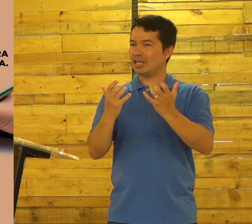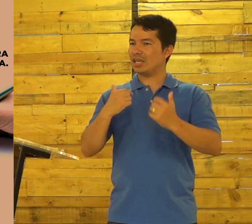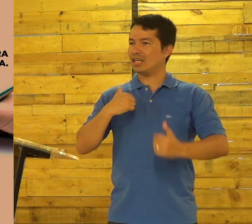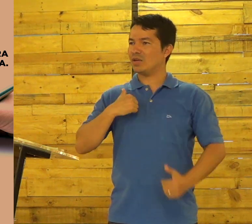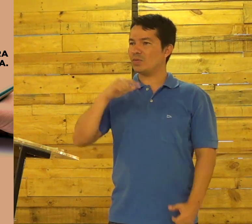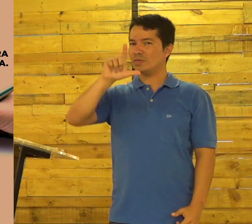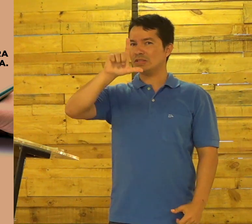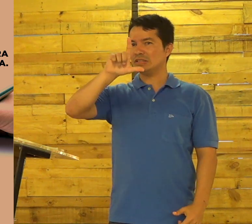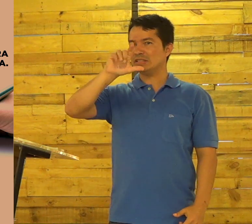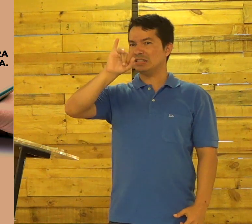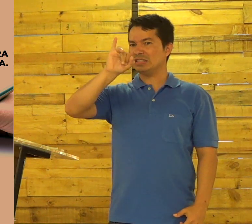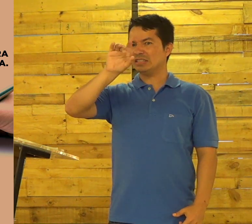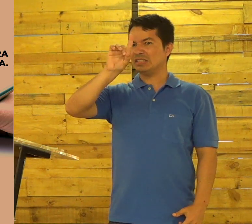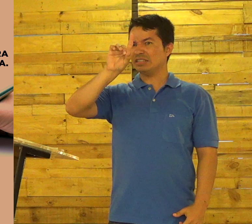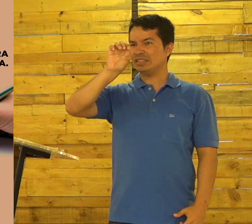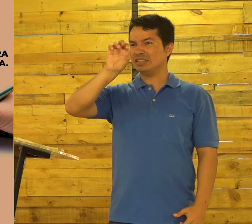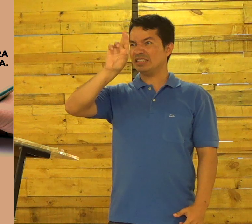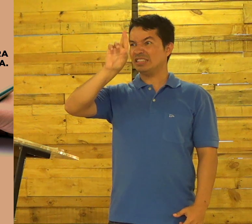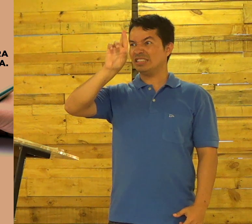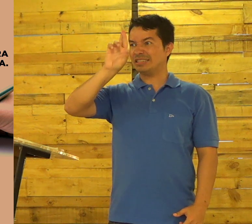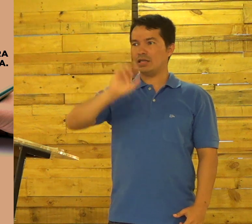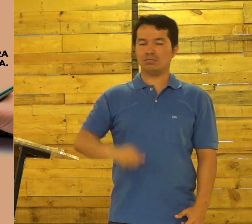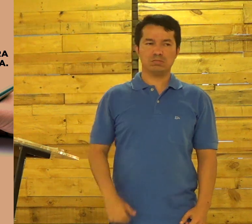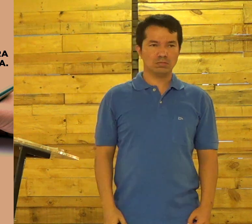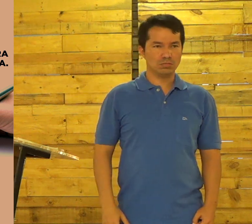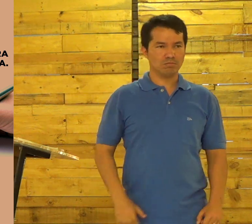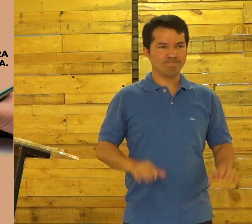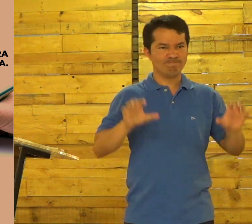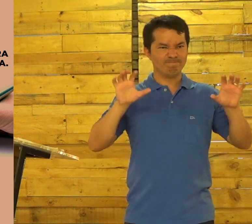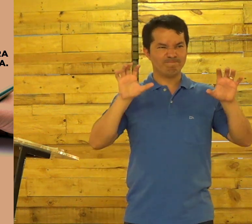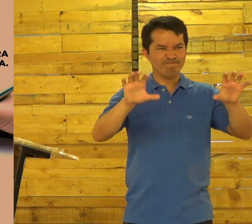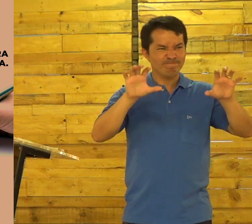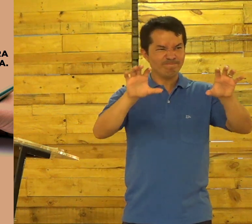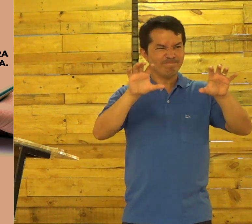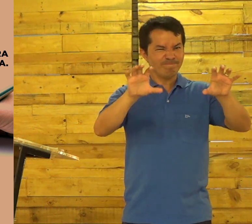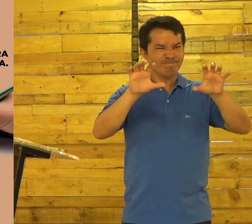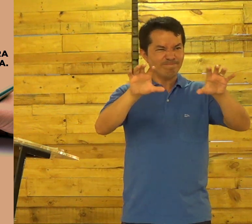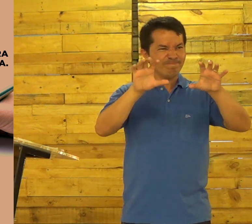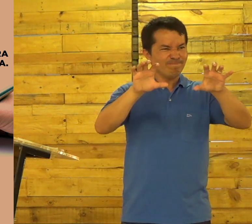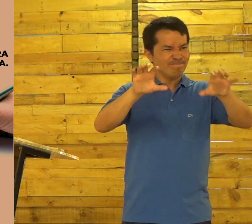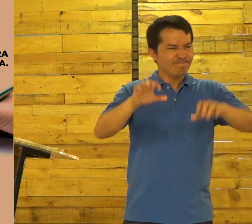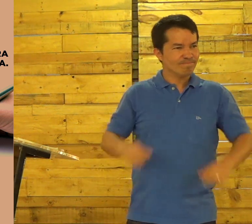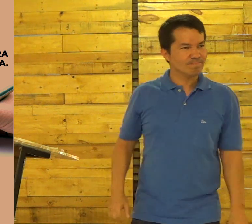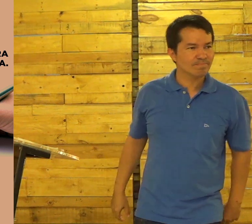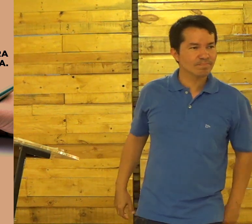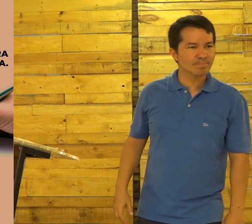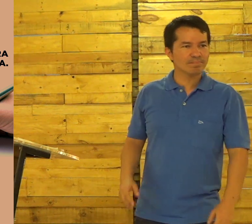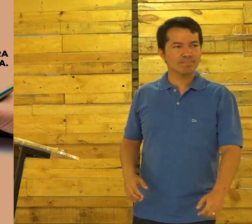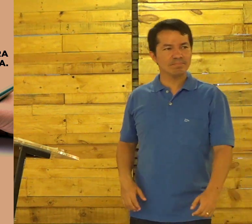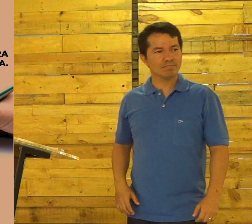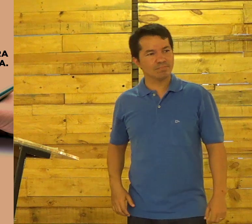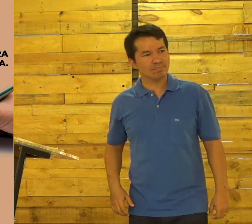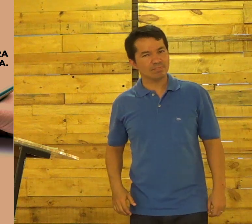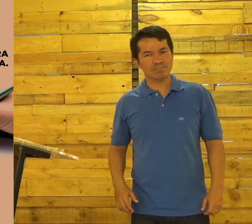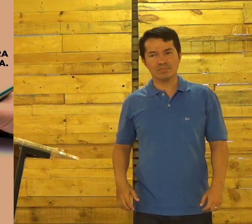Jesus quer Que eu seja um líder Que eu influencie